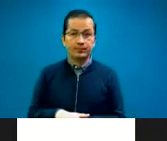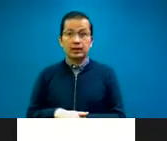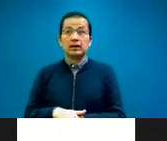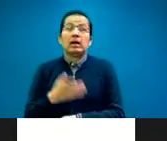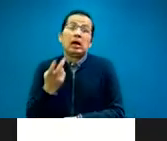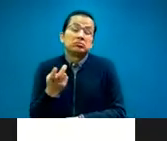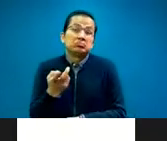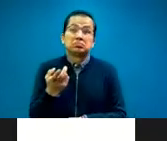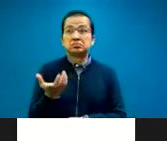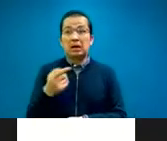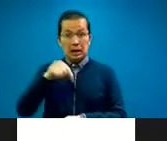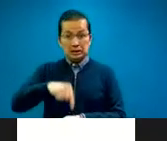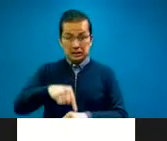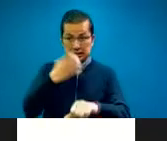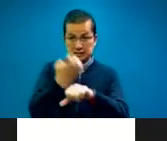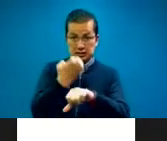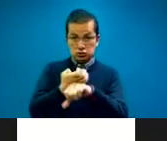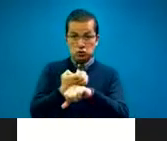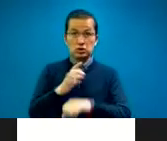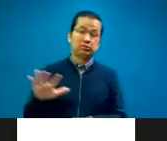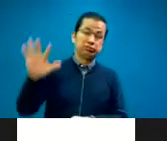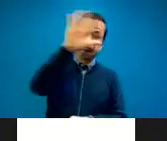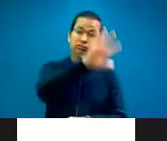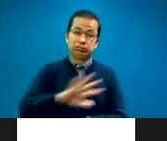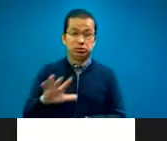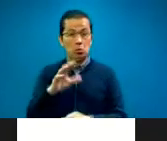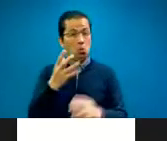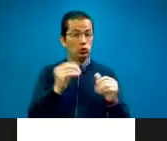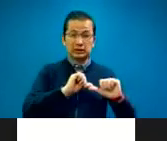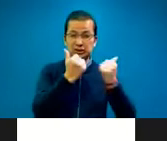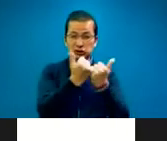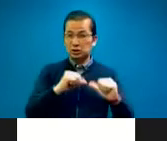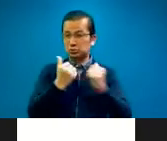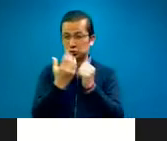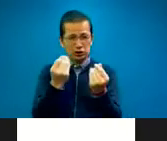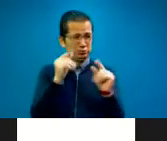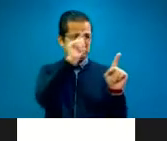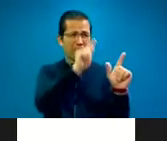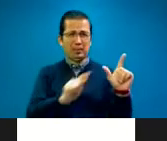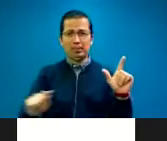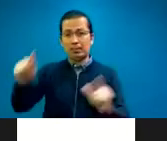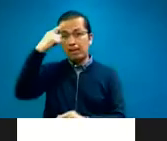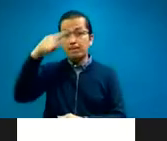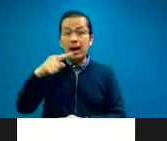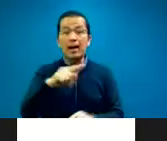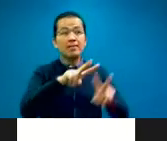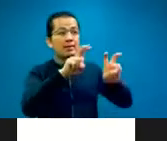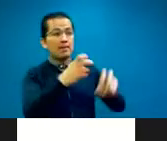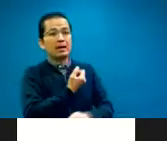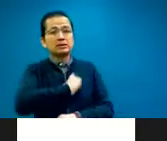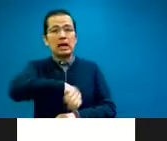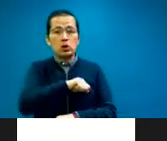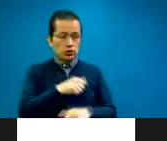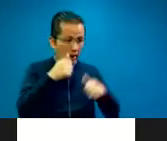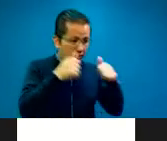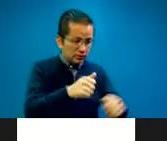En cuanto a la interpretación médica. Y es porque desde 1964, con la